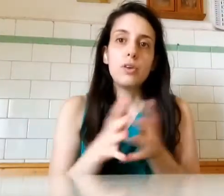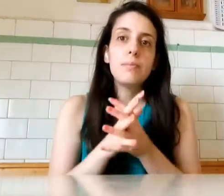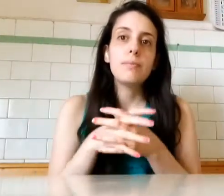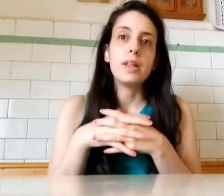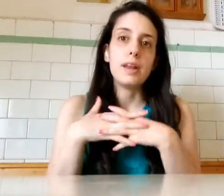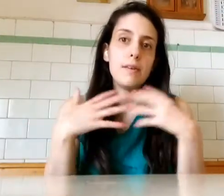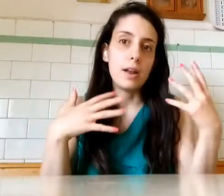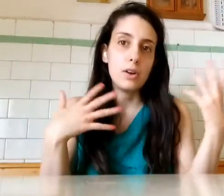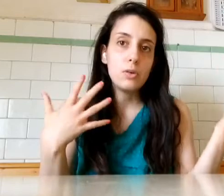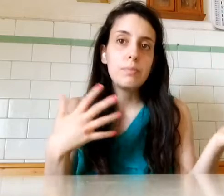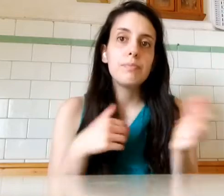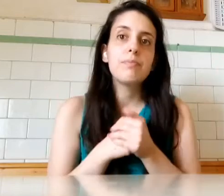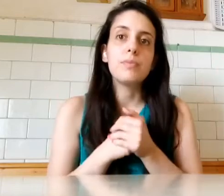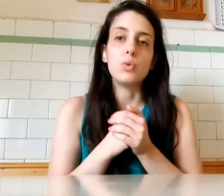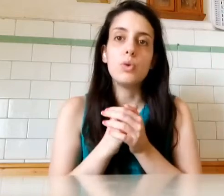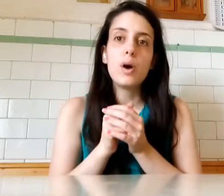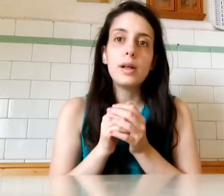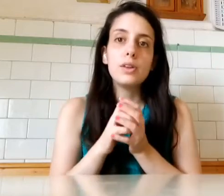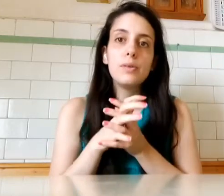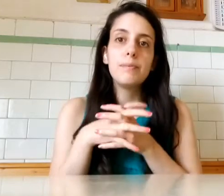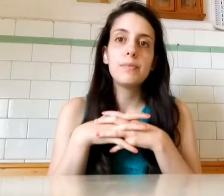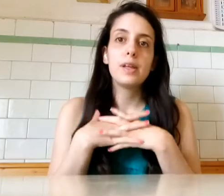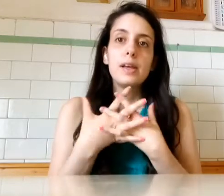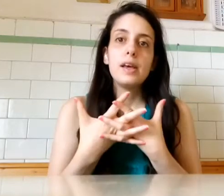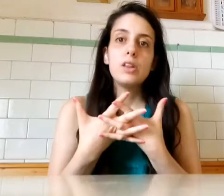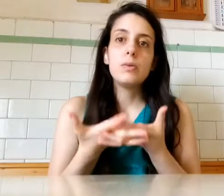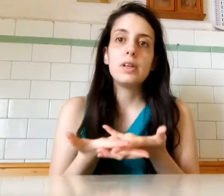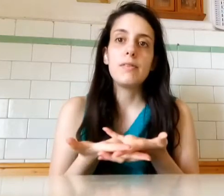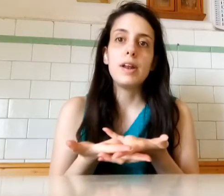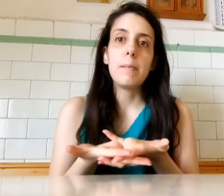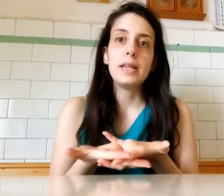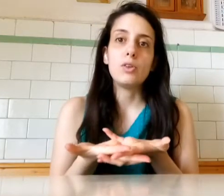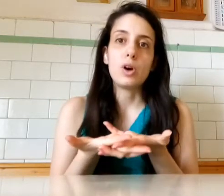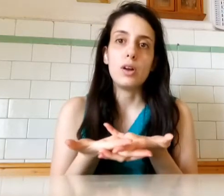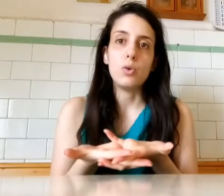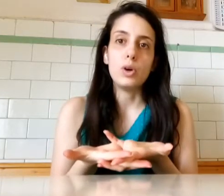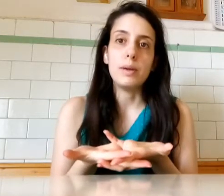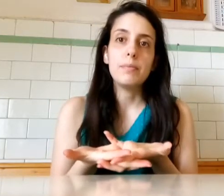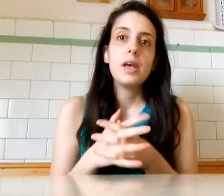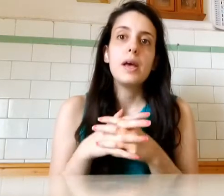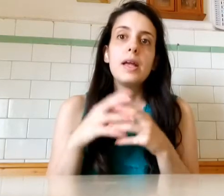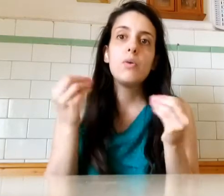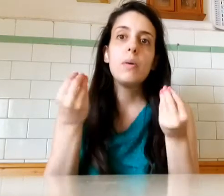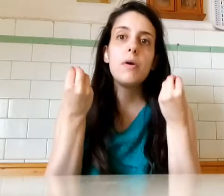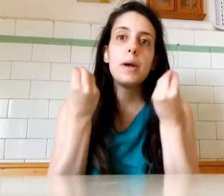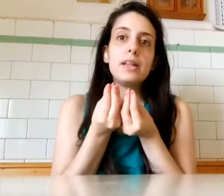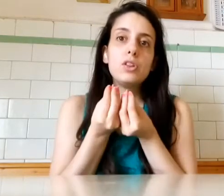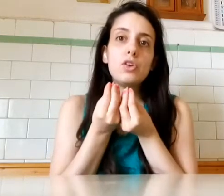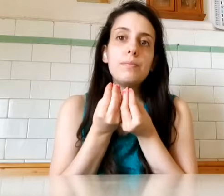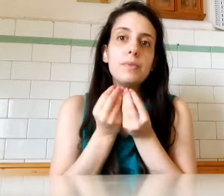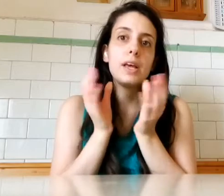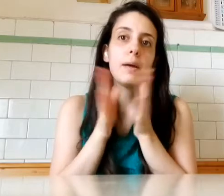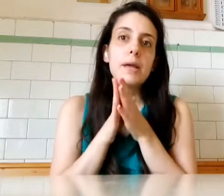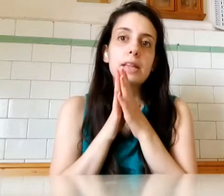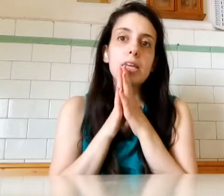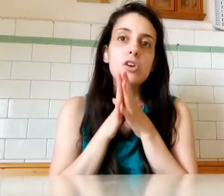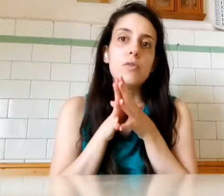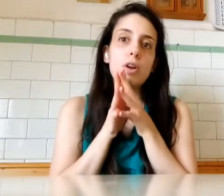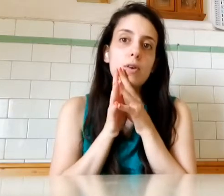Se ne vanno Tutto quanto Dopodiché Finalmente Tocca a noi In quel momento Chiaramente Io volevo